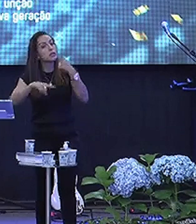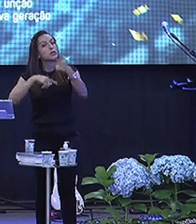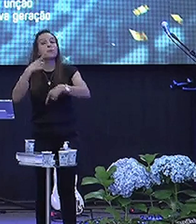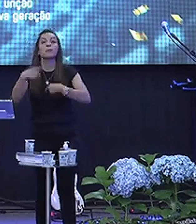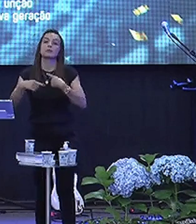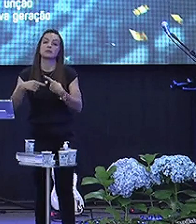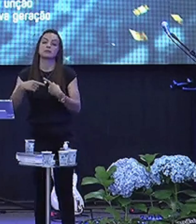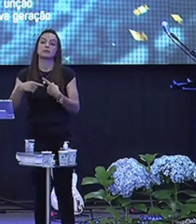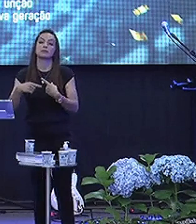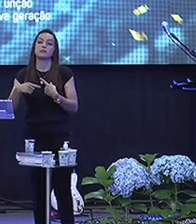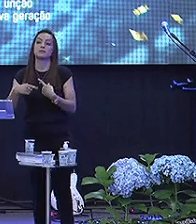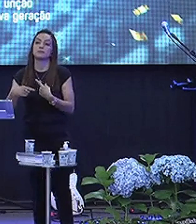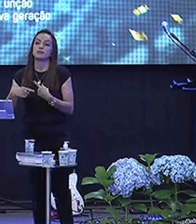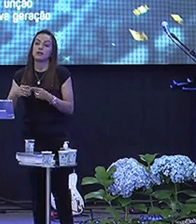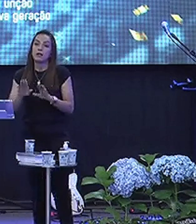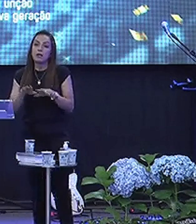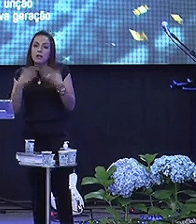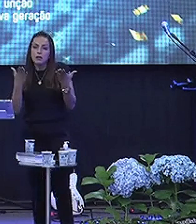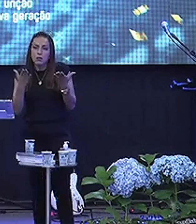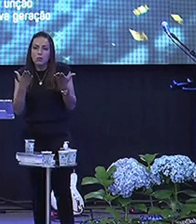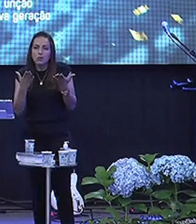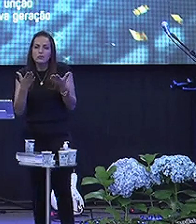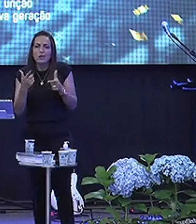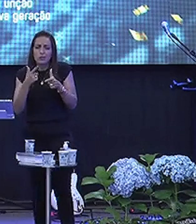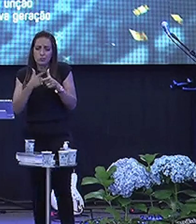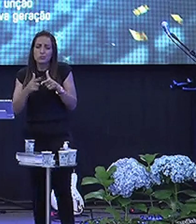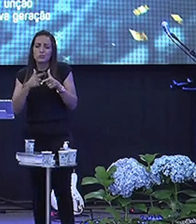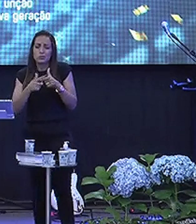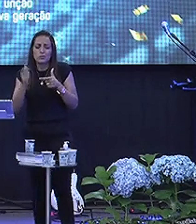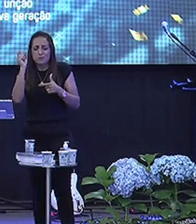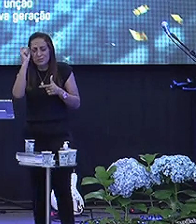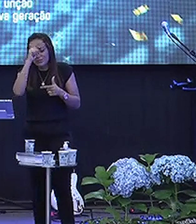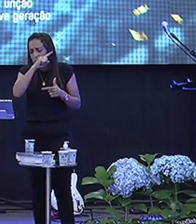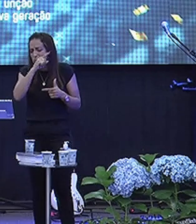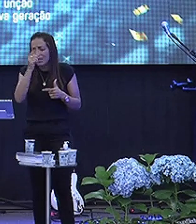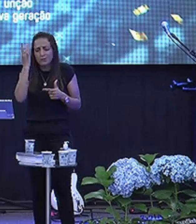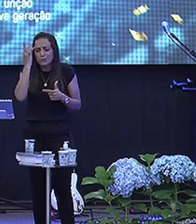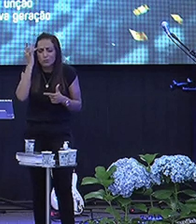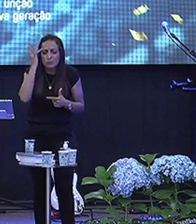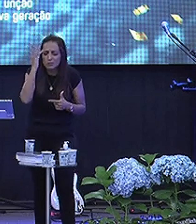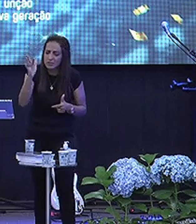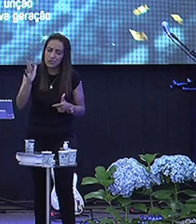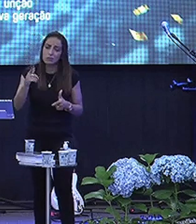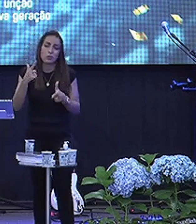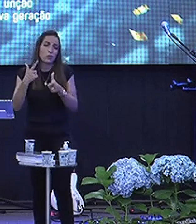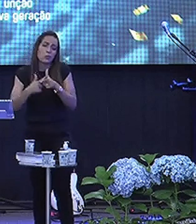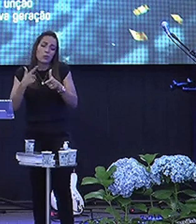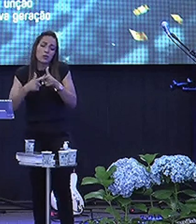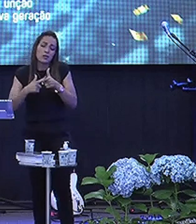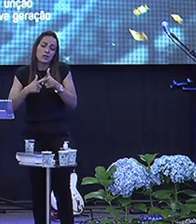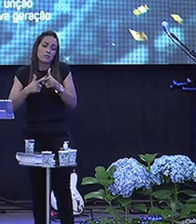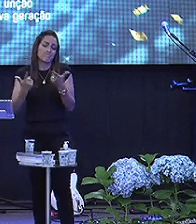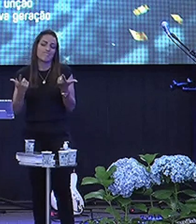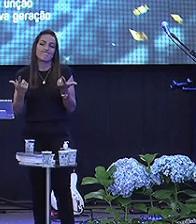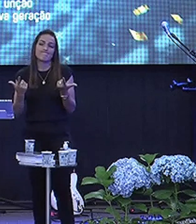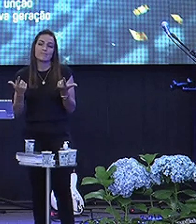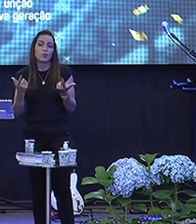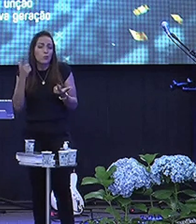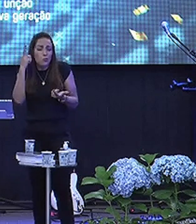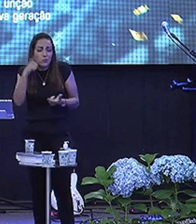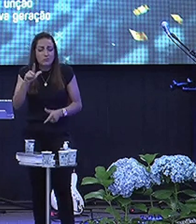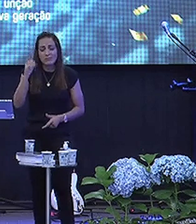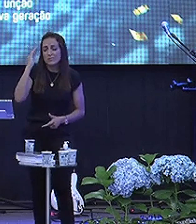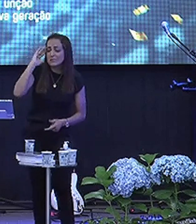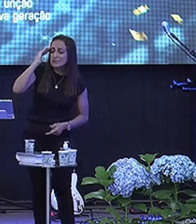depois Então quando Quando gente está Passando pelo vale A gente não sabe Não sabe Não sabe A gente não consegue